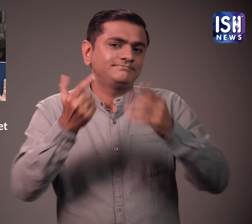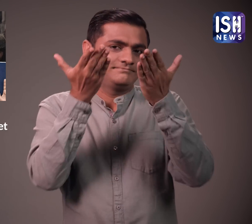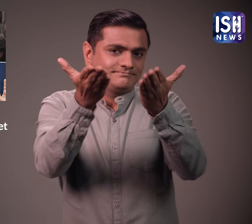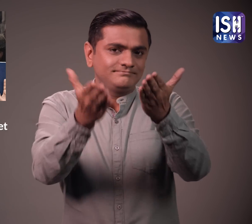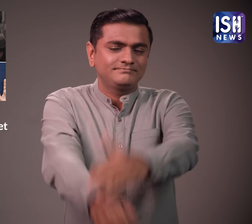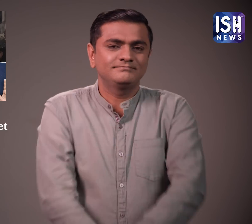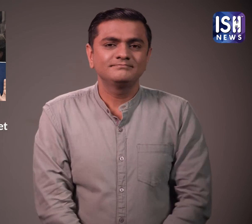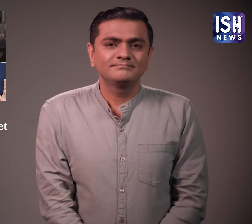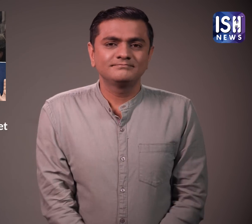में बताईए